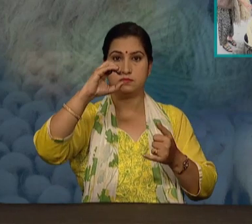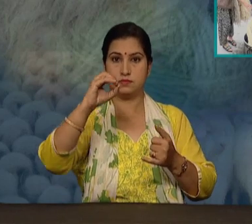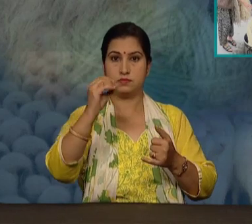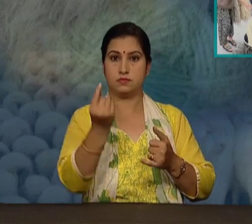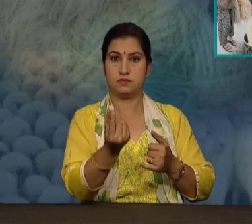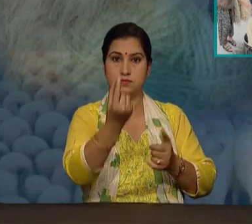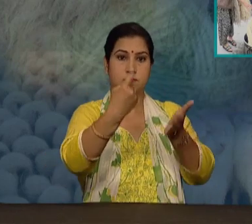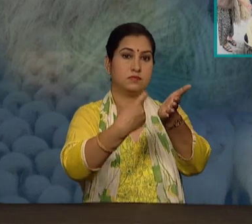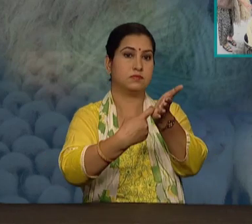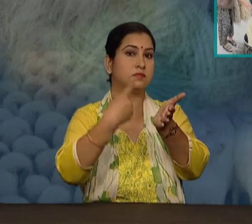कहते हैं